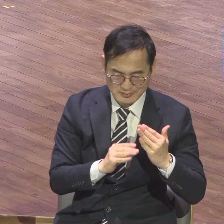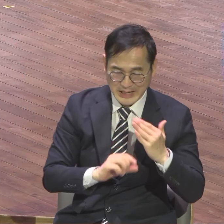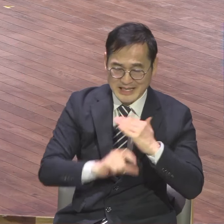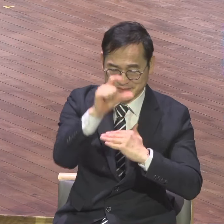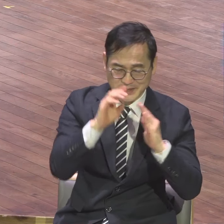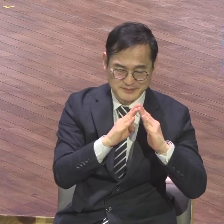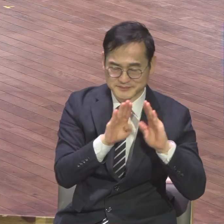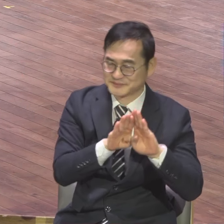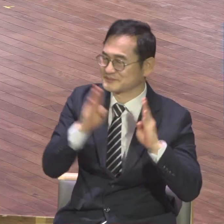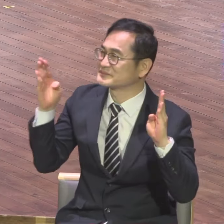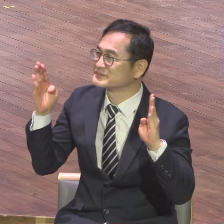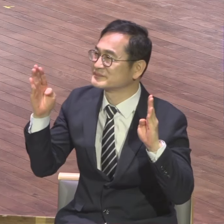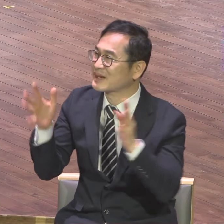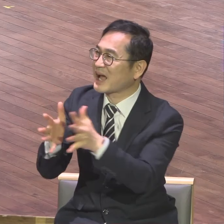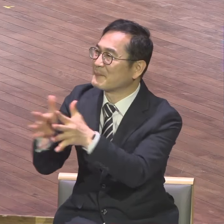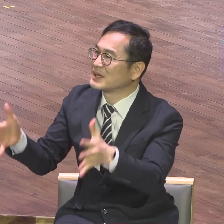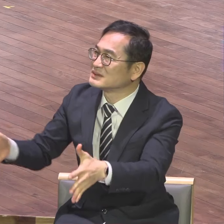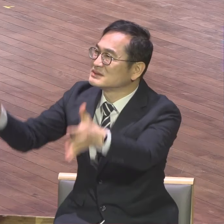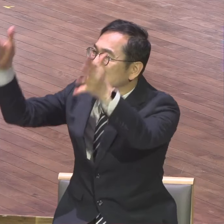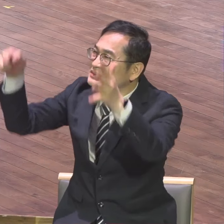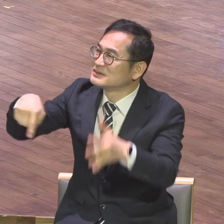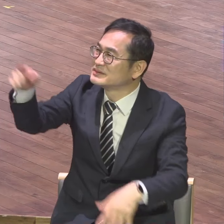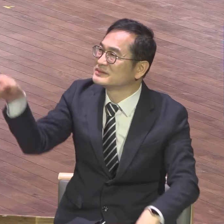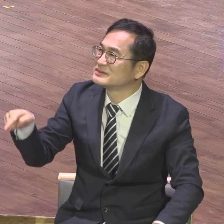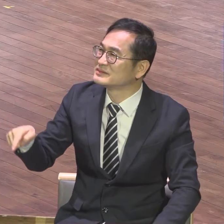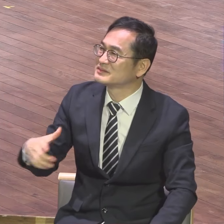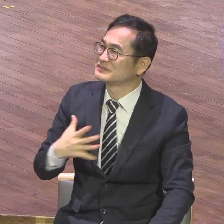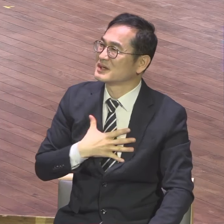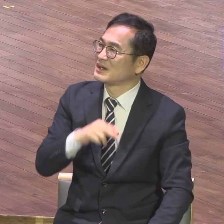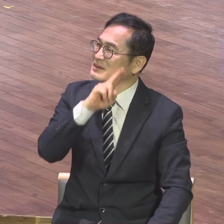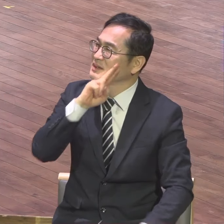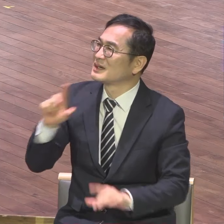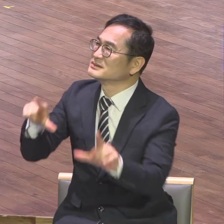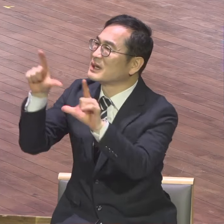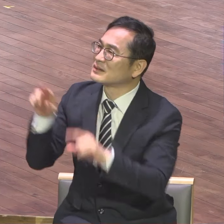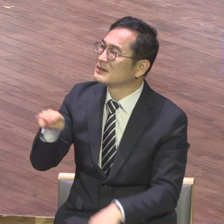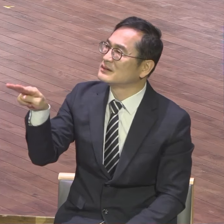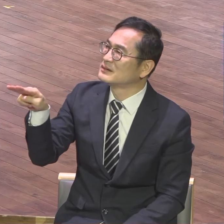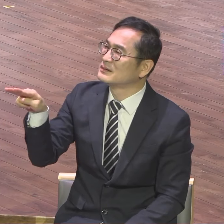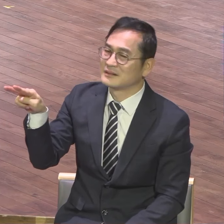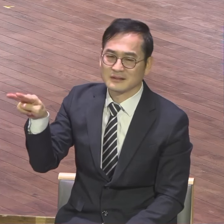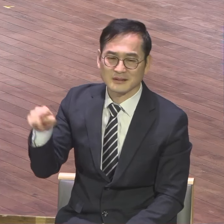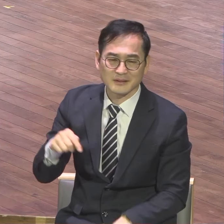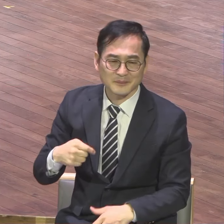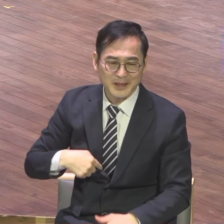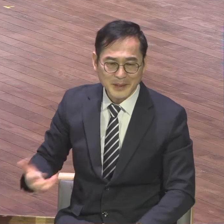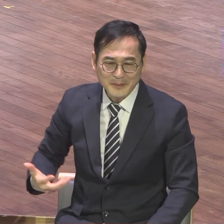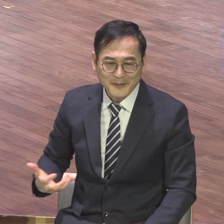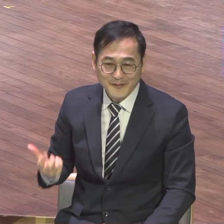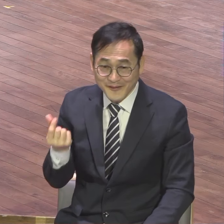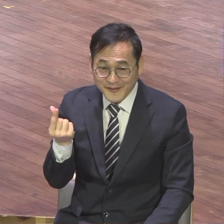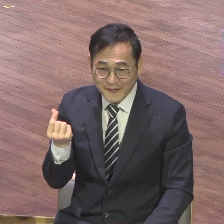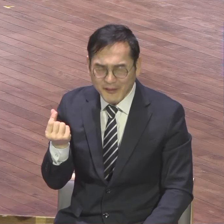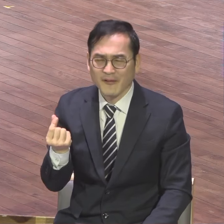이 곤룩전도 아직도 예수 안 믿는 분들이 아마 여러분 당대에 믿었던 분들은 많을 거예요.